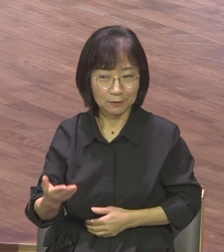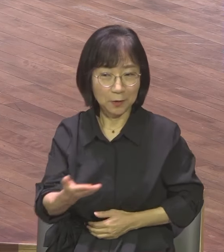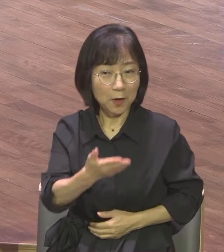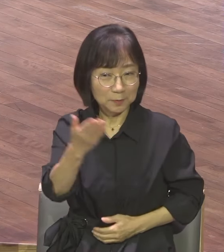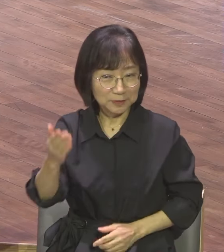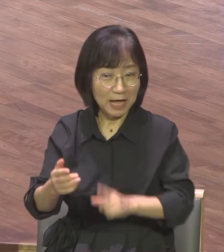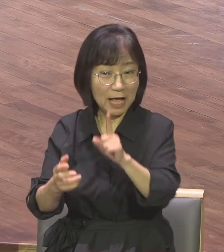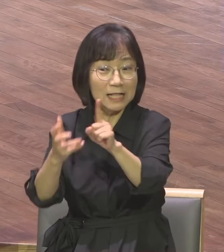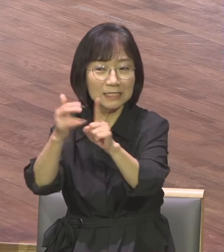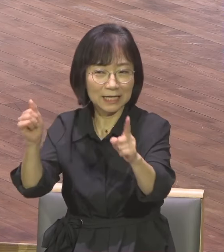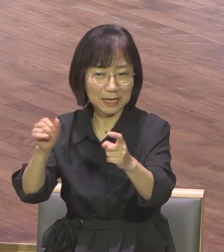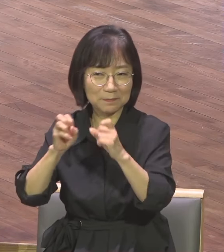상해도 못 들어